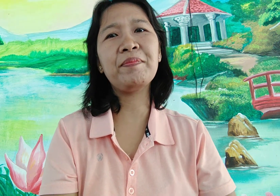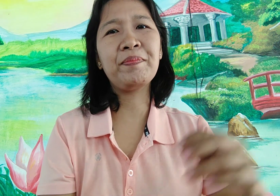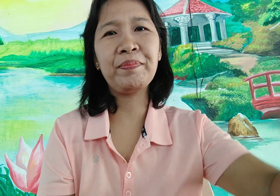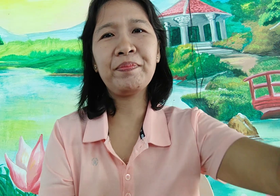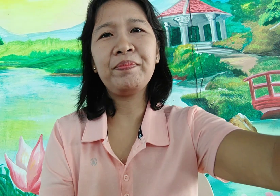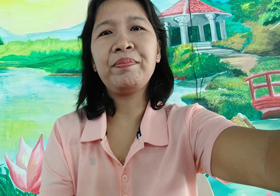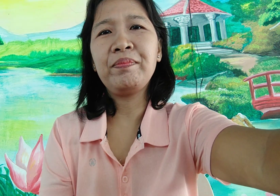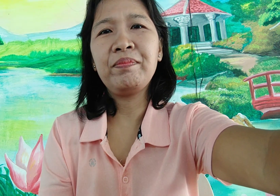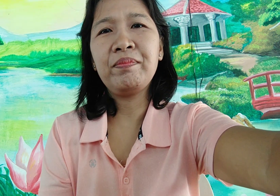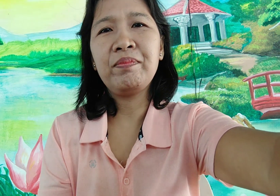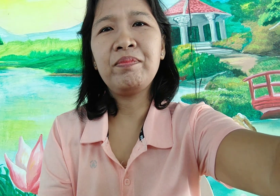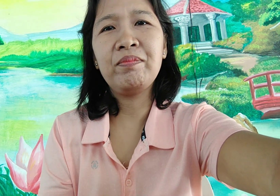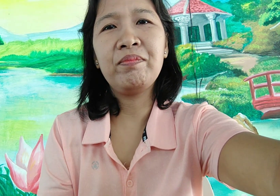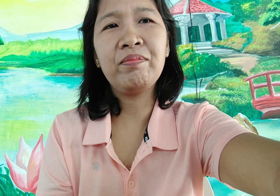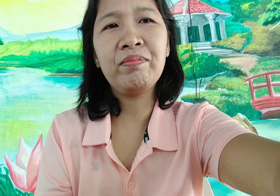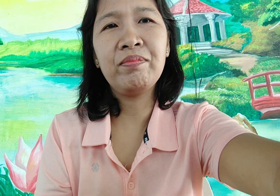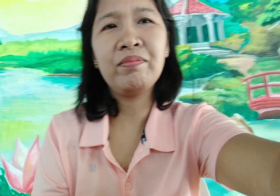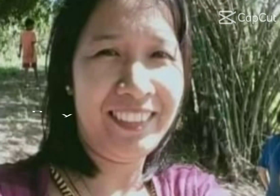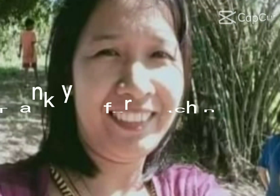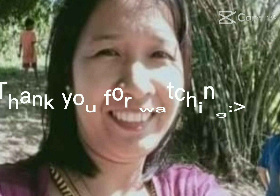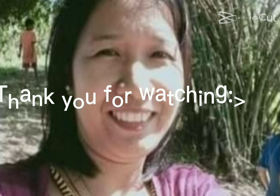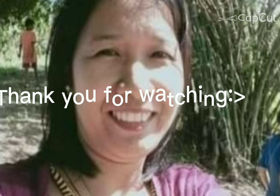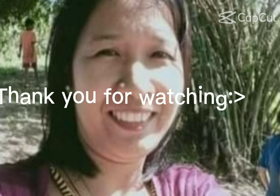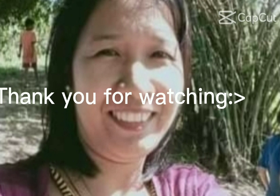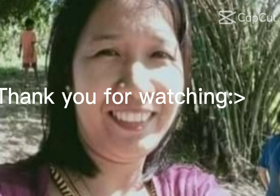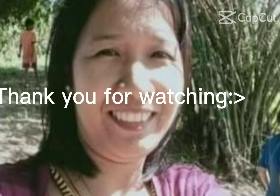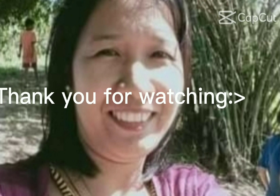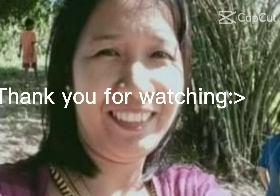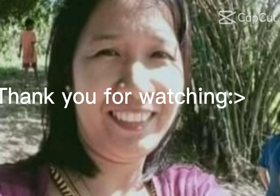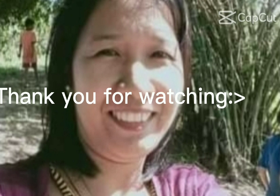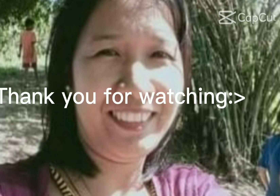you for no you